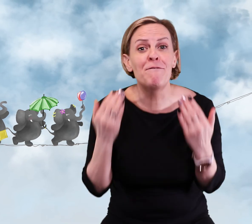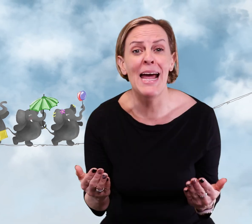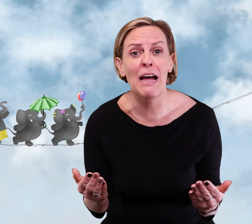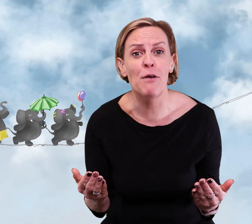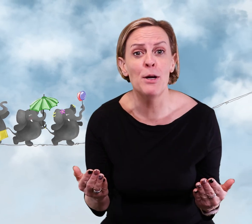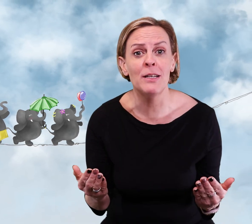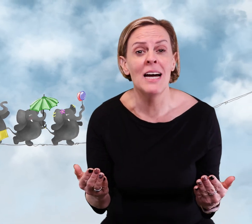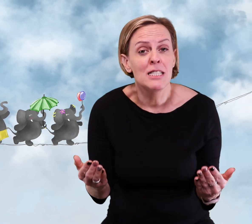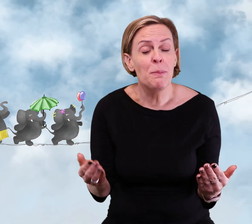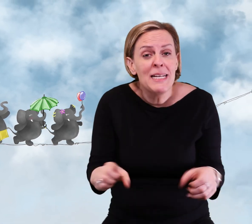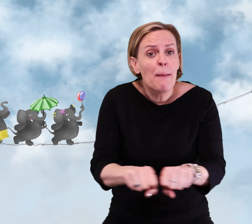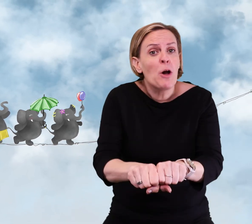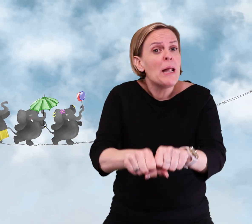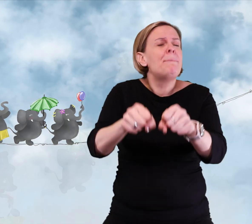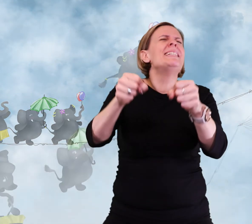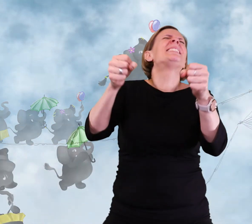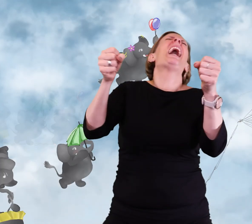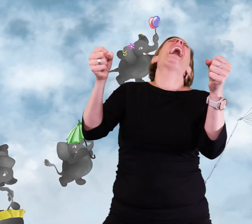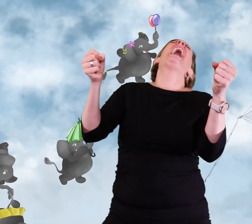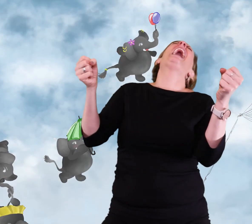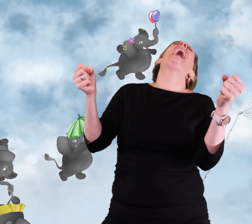väg är för mycket! Spindetråden bristar!